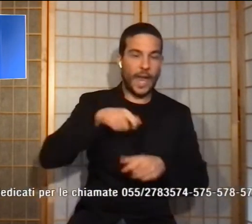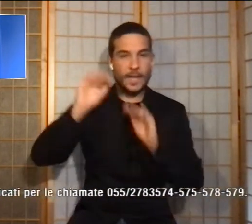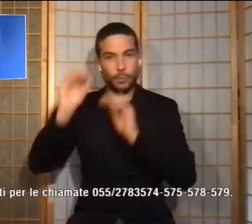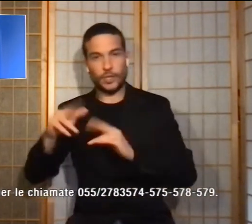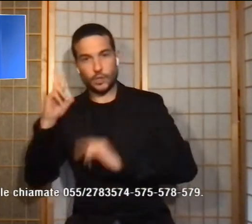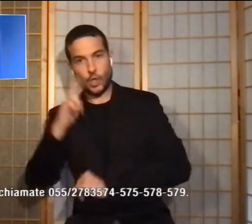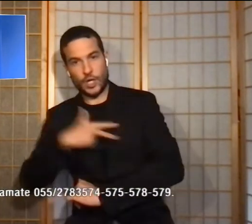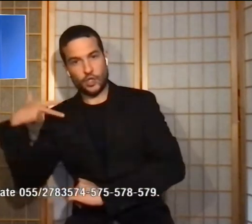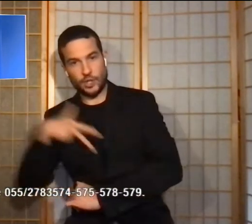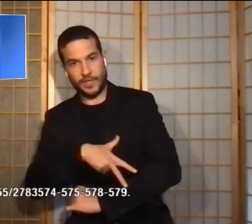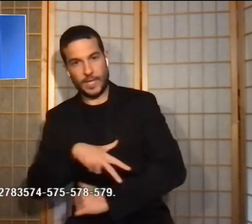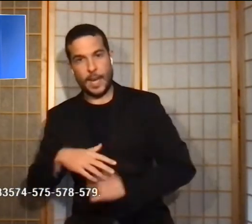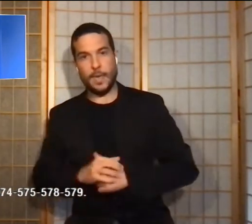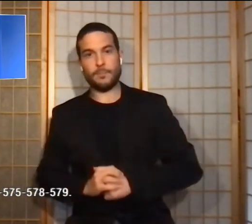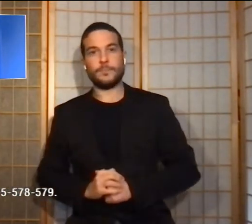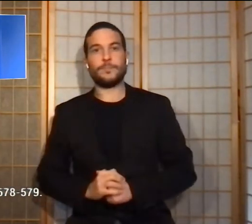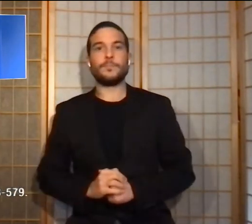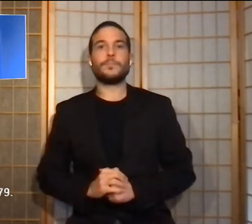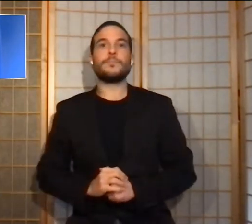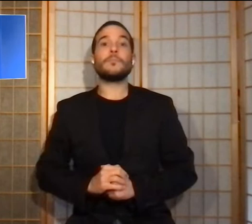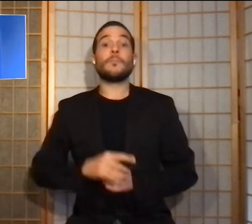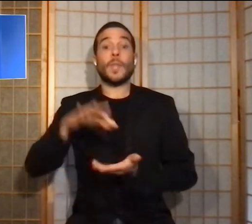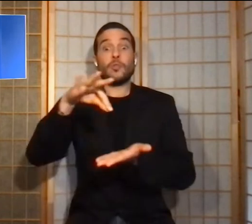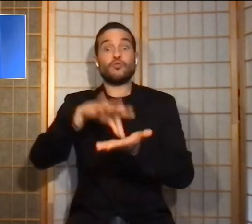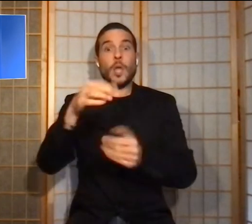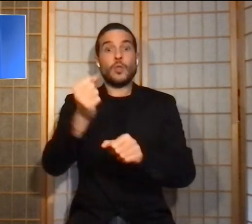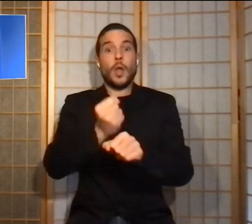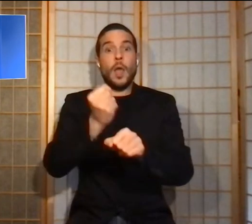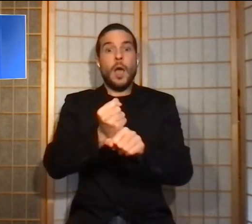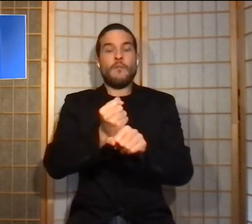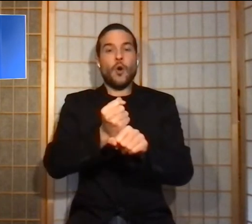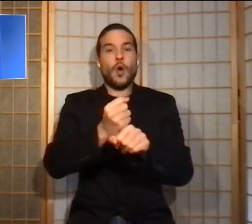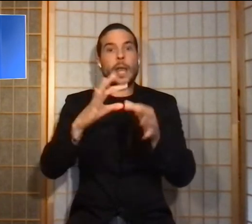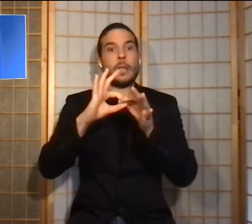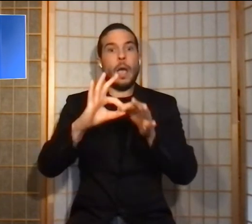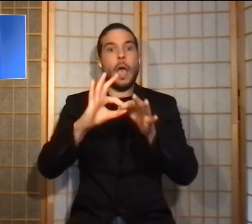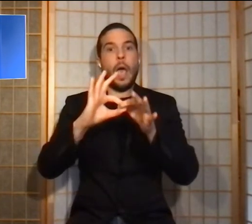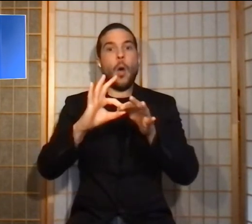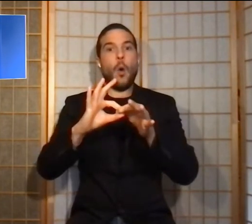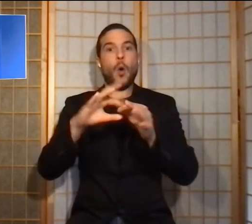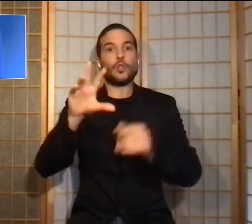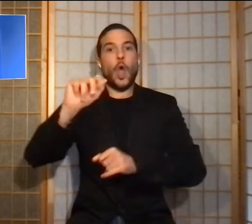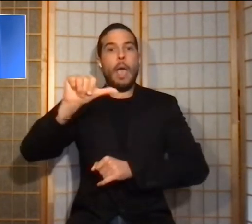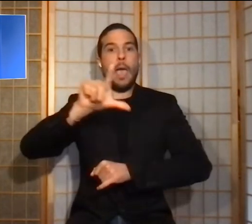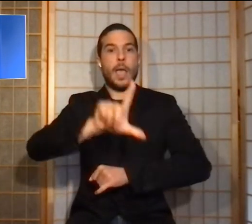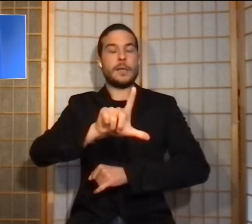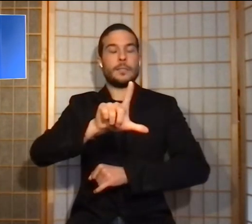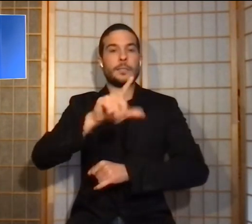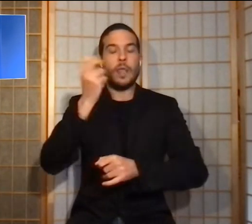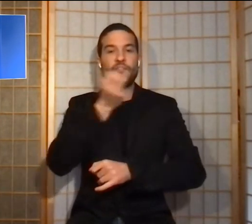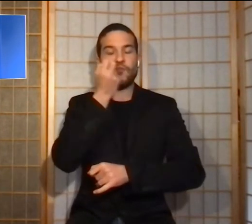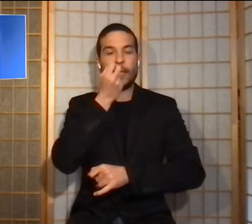Il Centro opera in stretto raccordo con la ASL di Firenze e con la Regione Toscana.